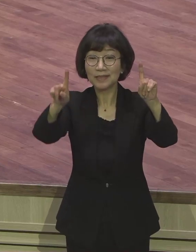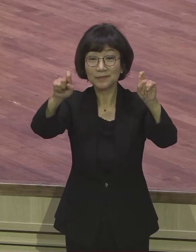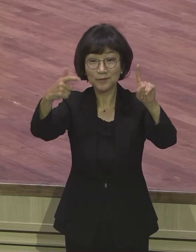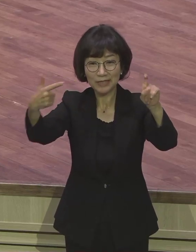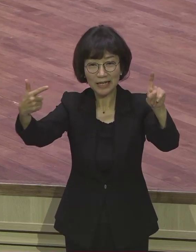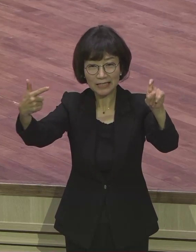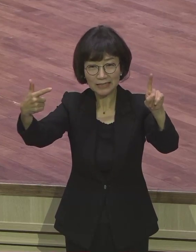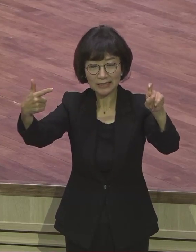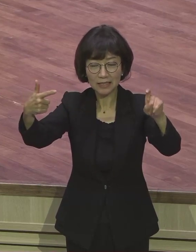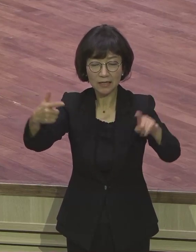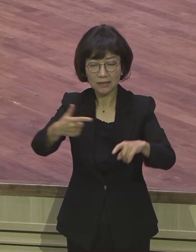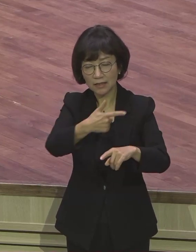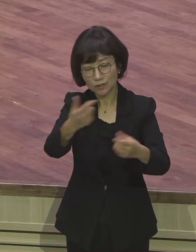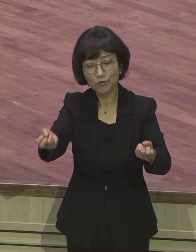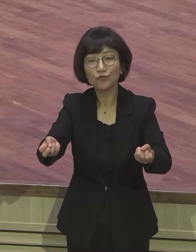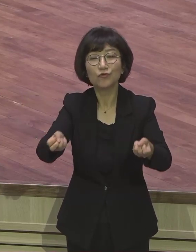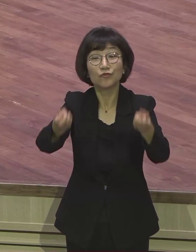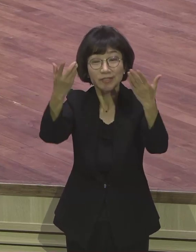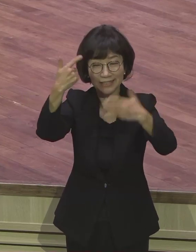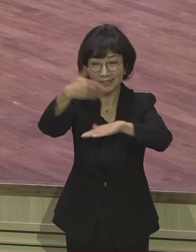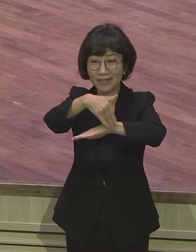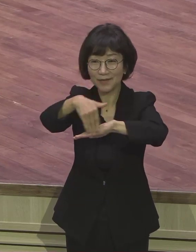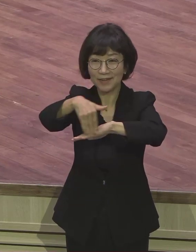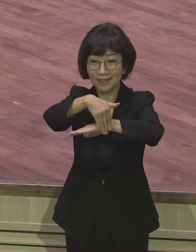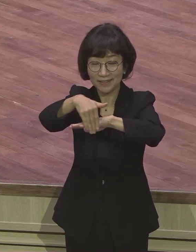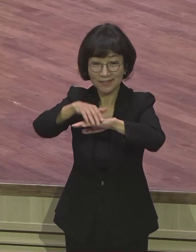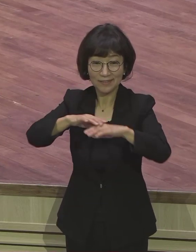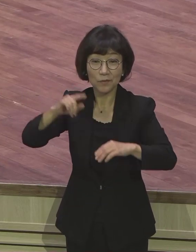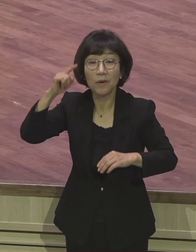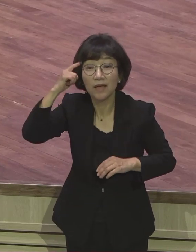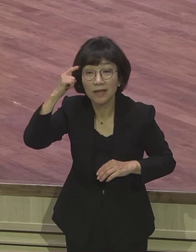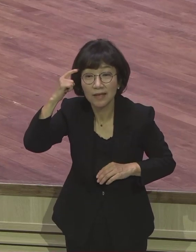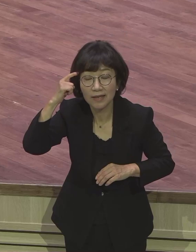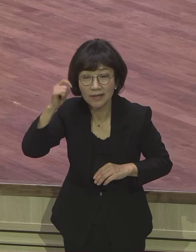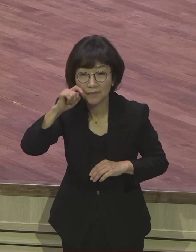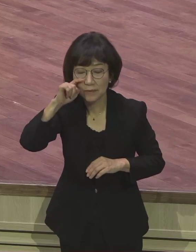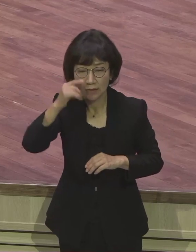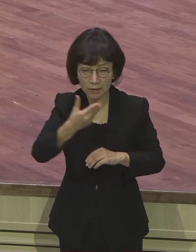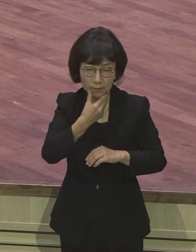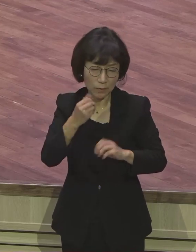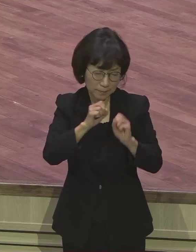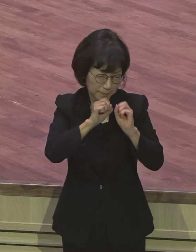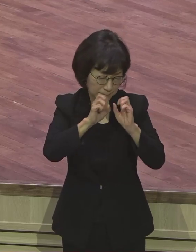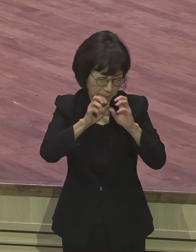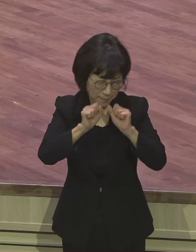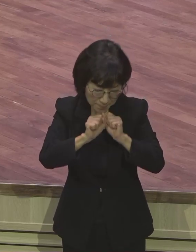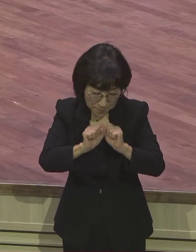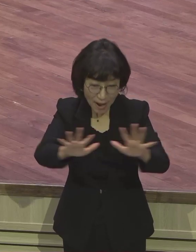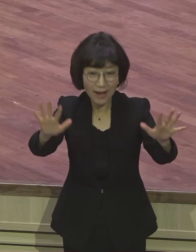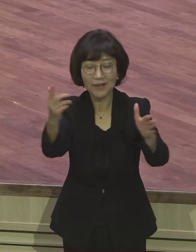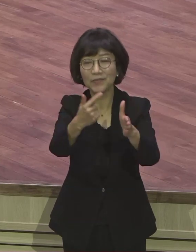자 우리가 이렇게 하는 것은 어떻게 하시든지 뭐요. 보금 확산을 위해서 보금 확산을 위해서